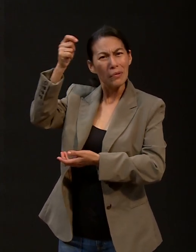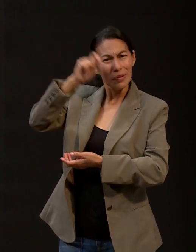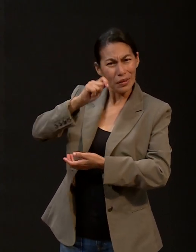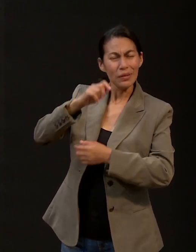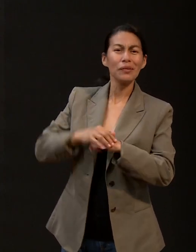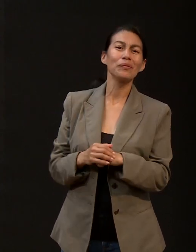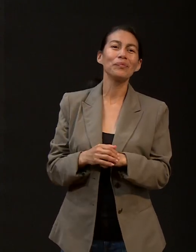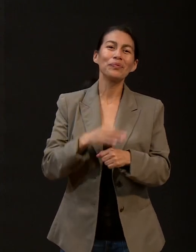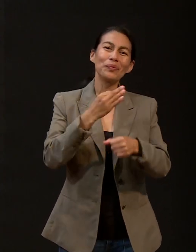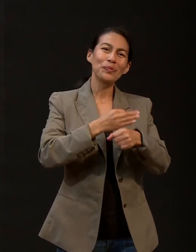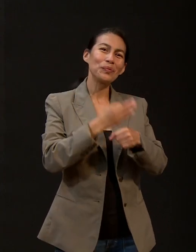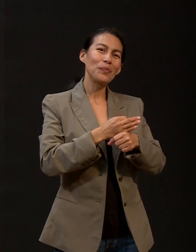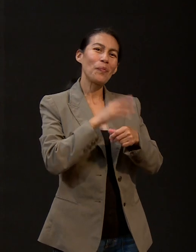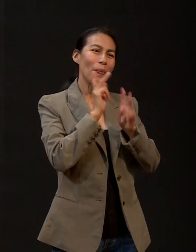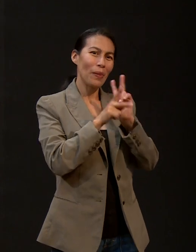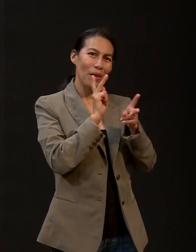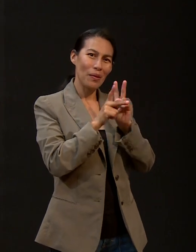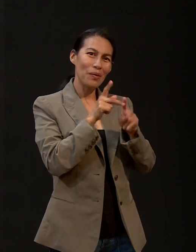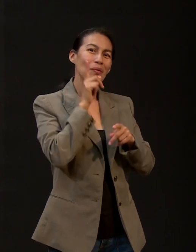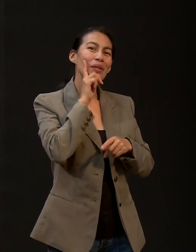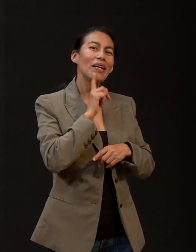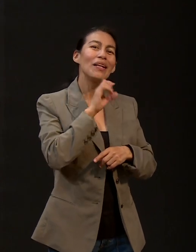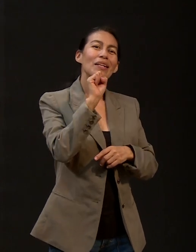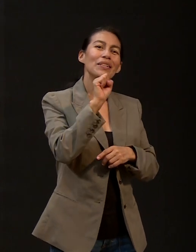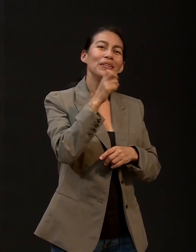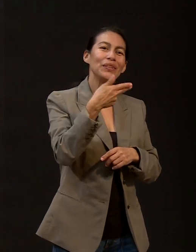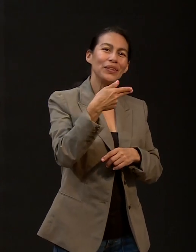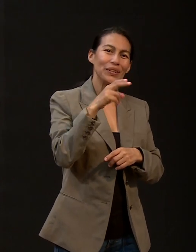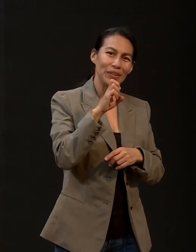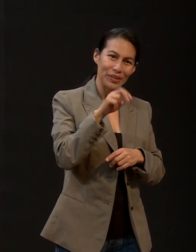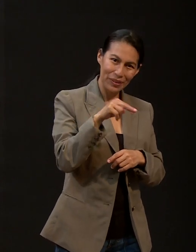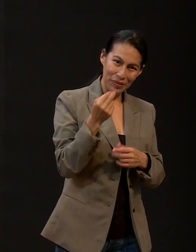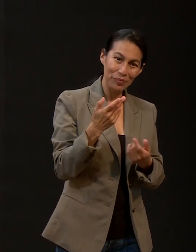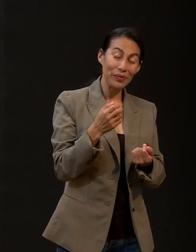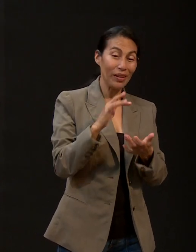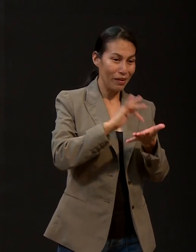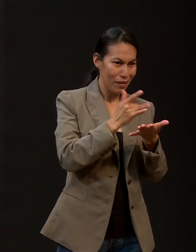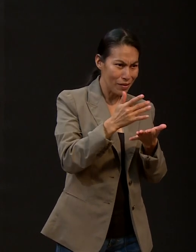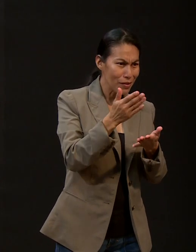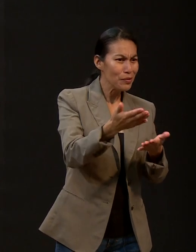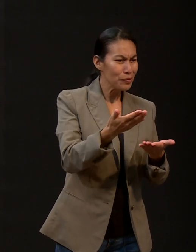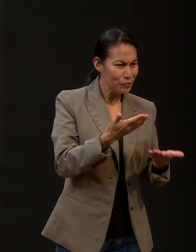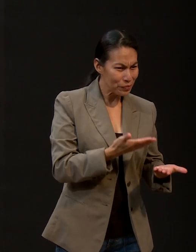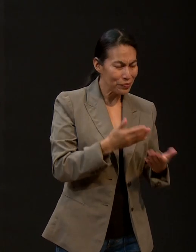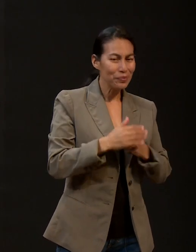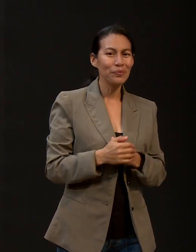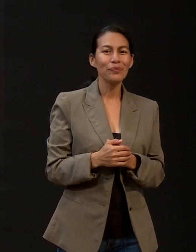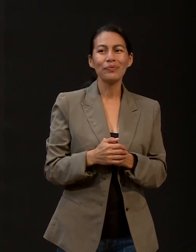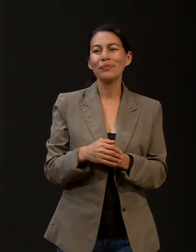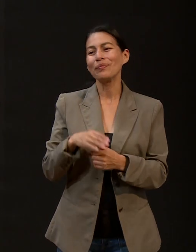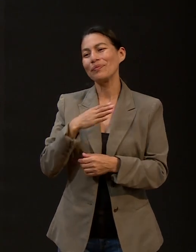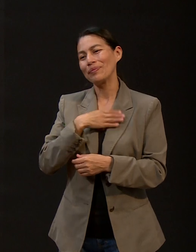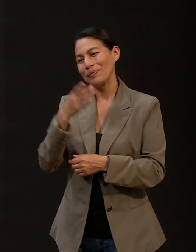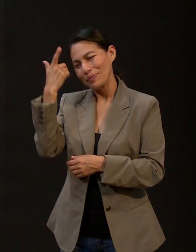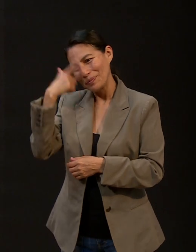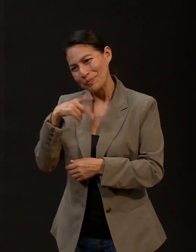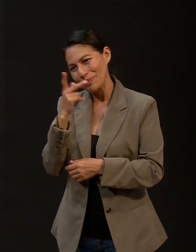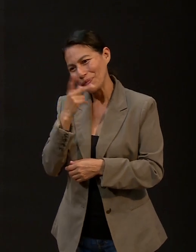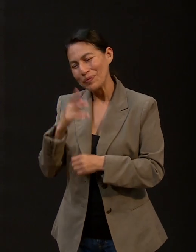con Jenny Pett. Gracias, Jenny, por estar con nosotros. Buenas noches, Pastor. Muchas gracias por la invitación. Para mí es un